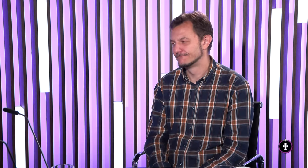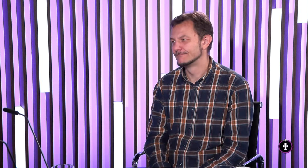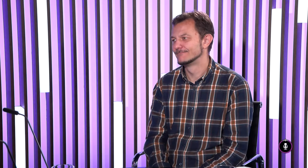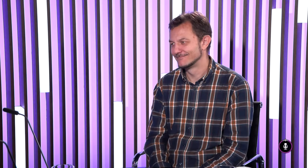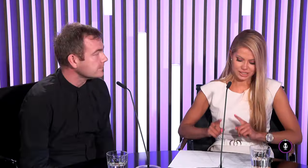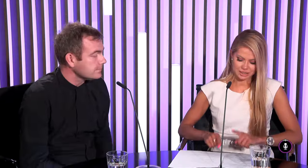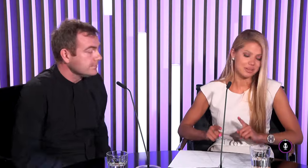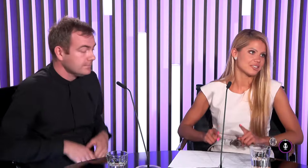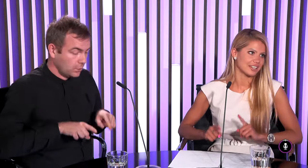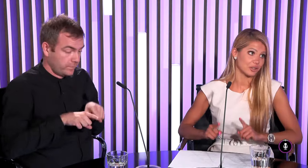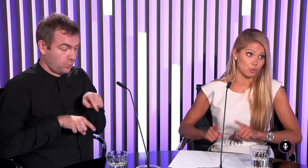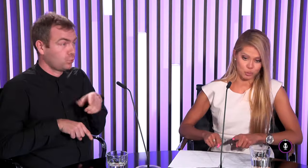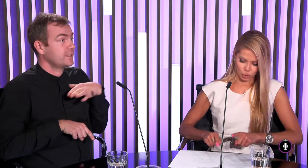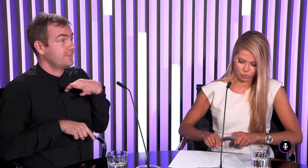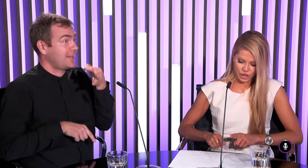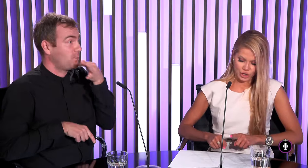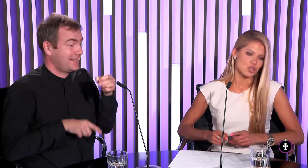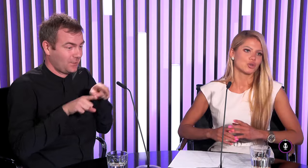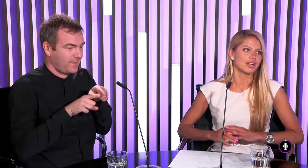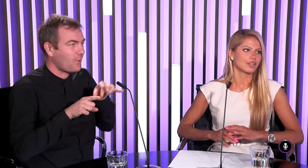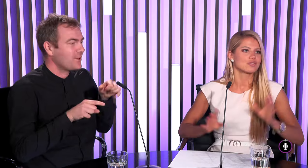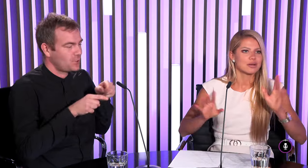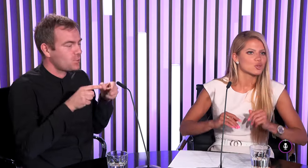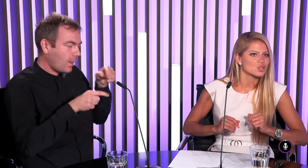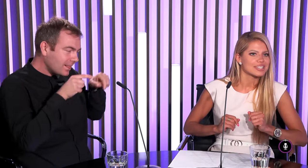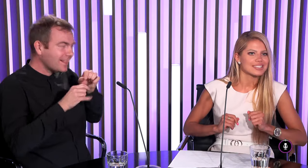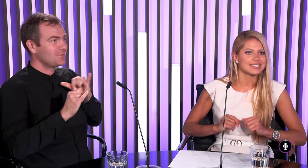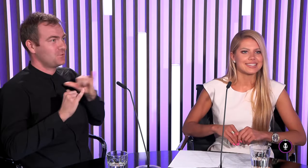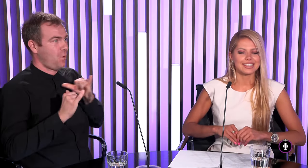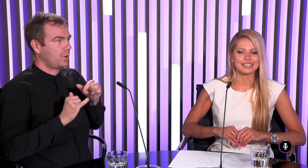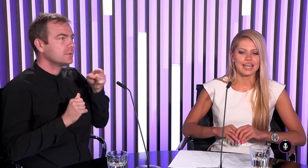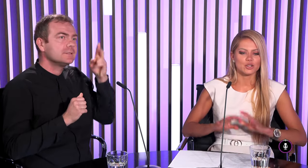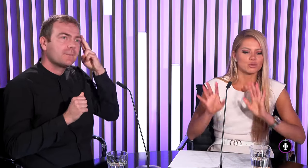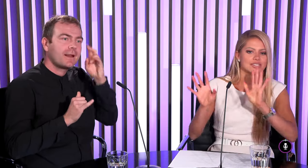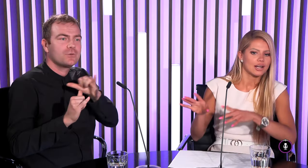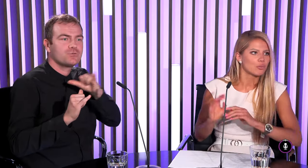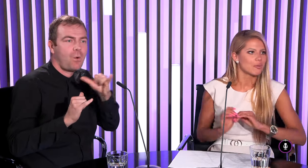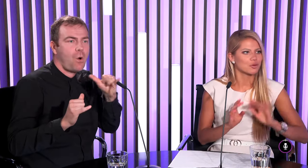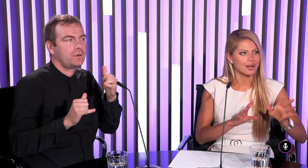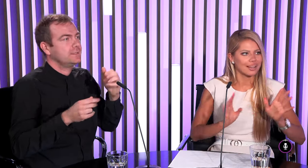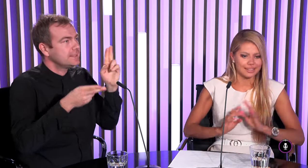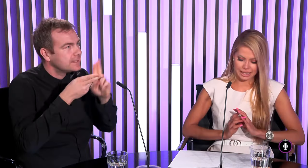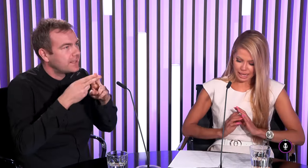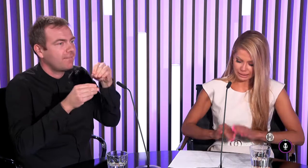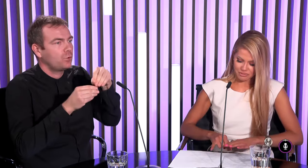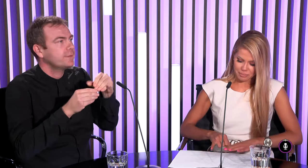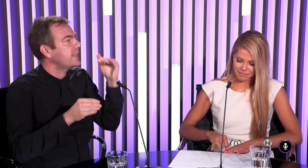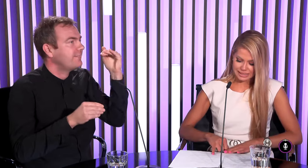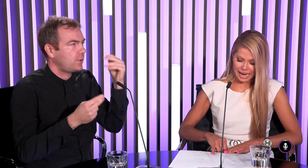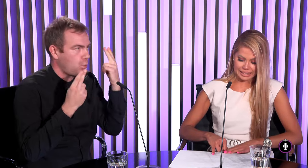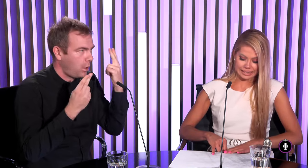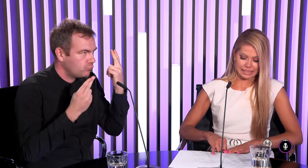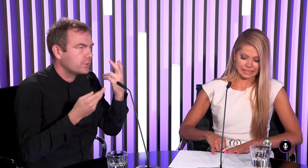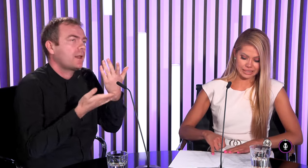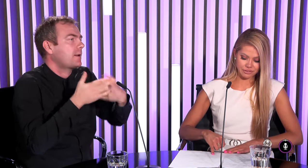a tam som sa ešte chcela presne vráť aj k tomu športu že to nie je len že vy sa možno stretnete niekde a že tu si zakopieme futbal a tak ďalá ale vy